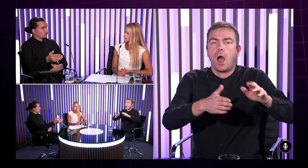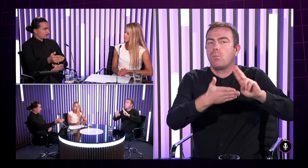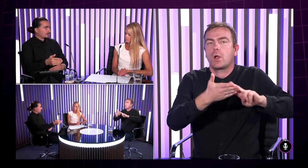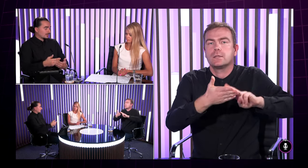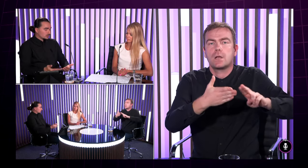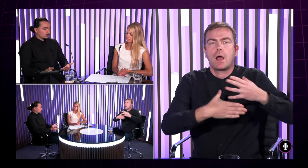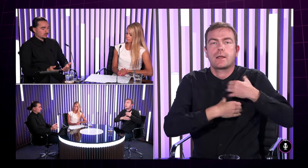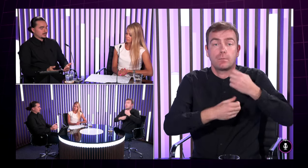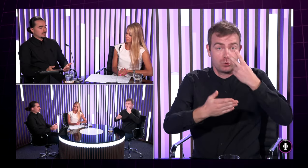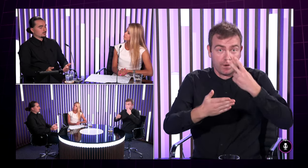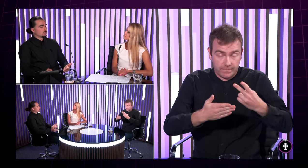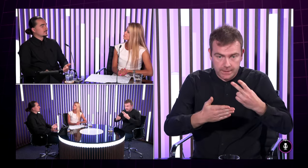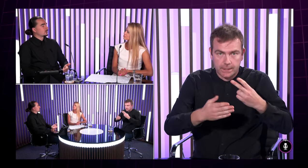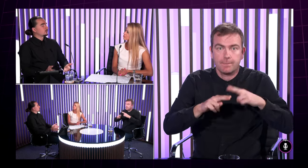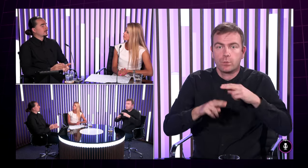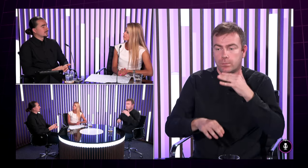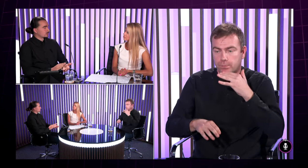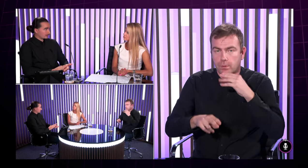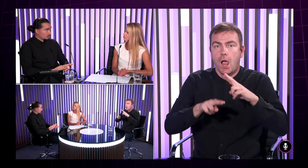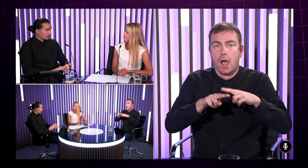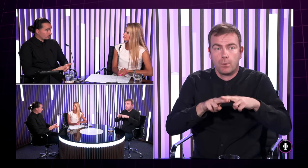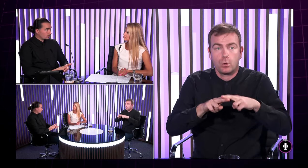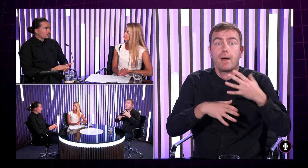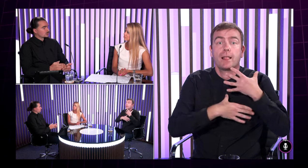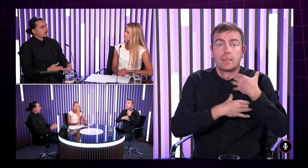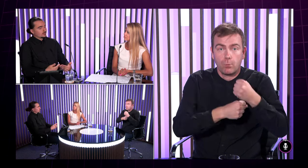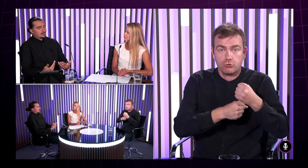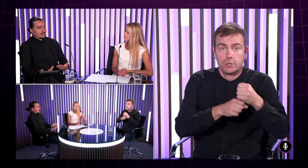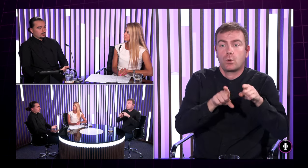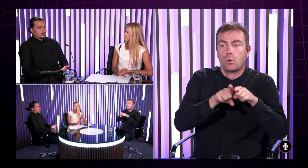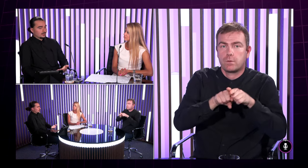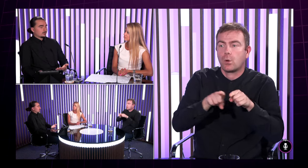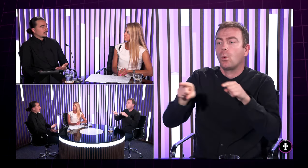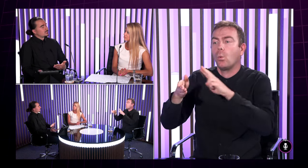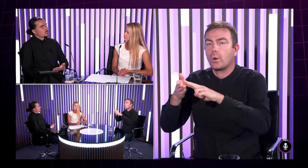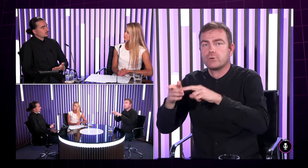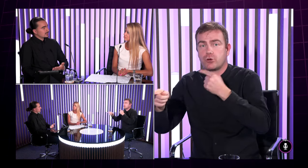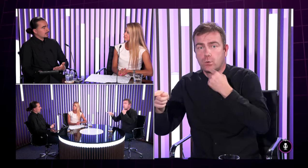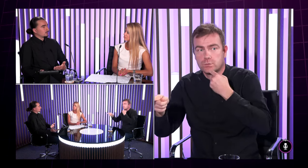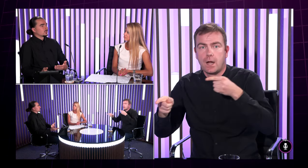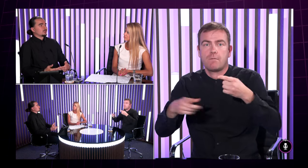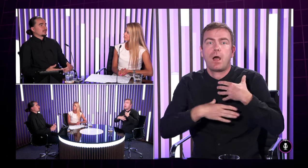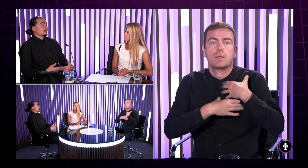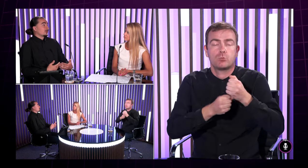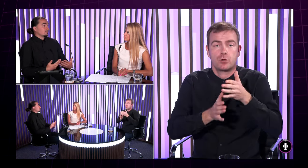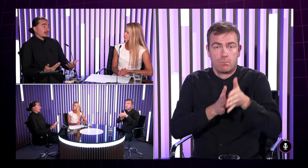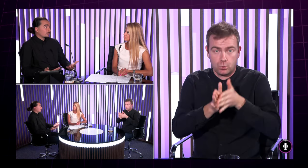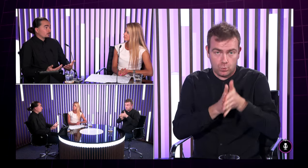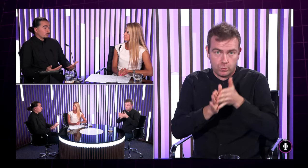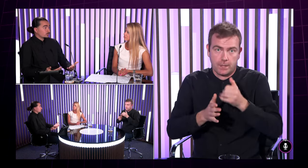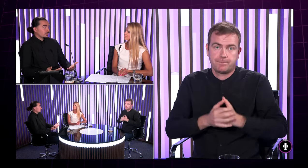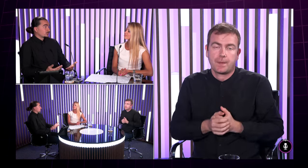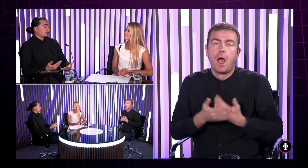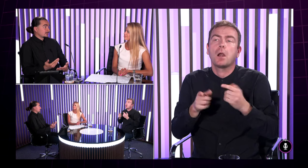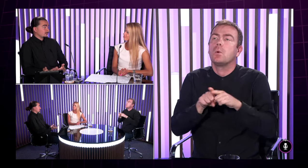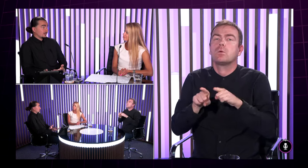komunikujú takisto je možnosť aby ste nepočujúci stiavali aj tú aplikáciu k sebe do telefónu že keď to nie takáto nejaká inštitúcia ale potrebuje len zavolať aj